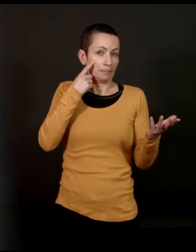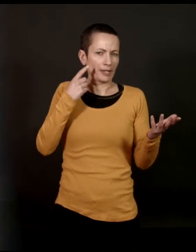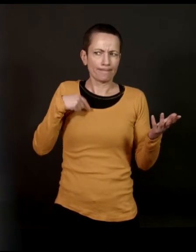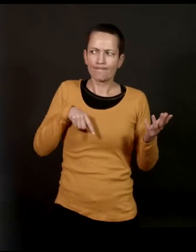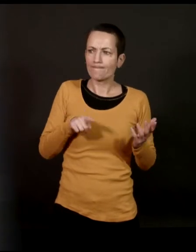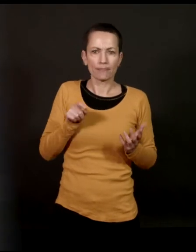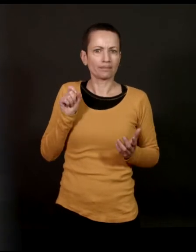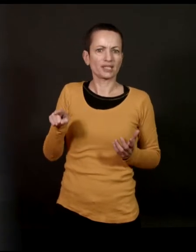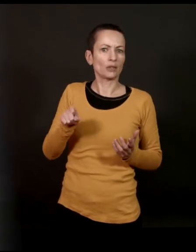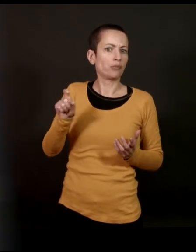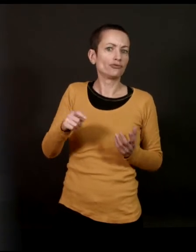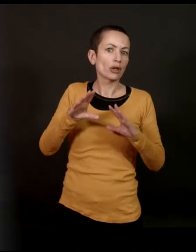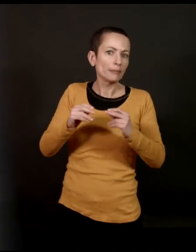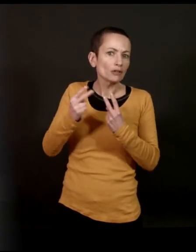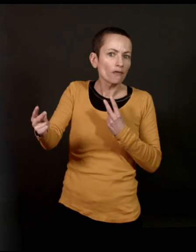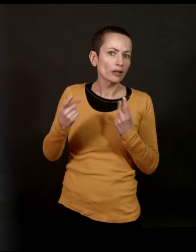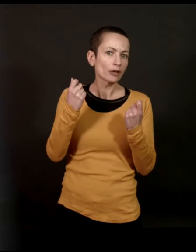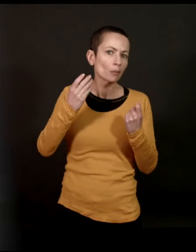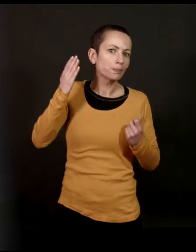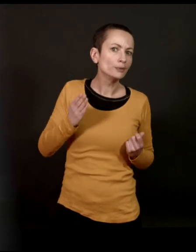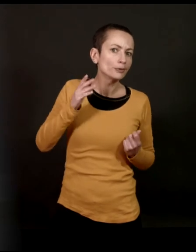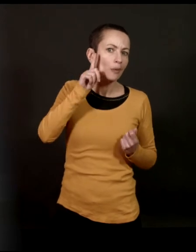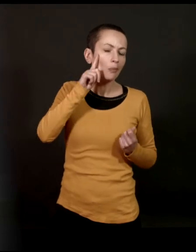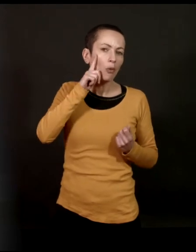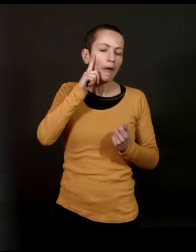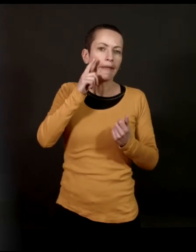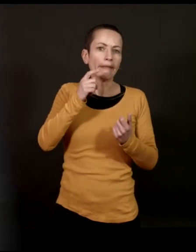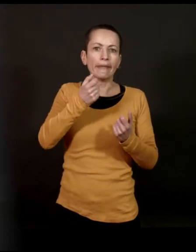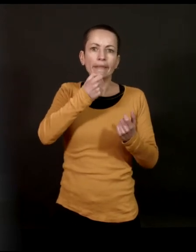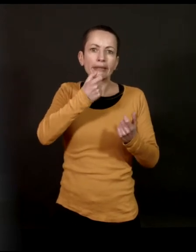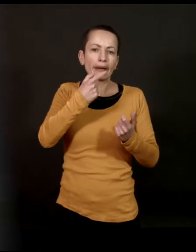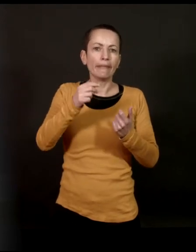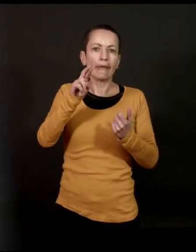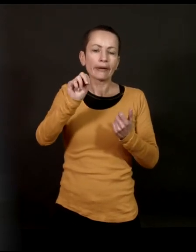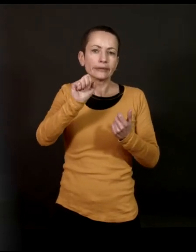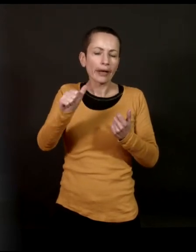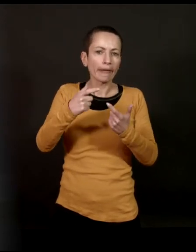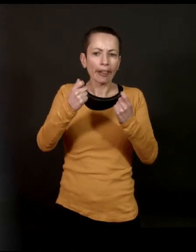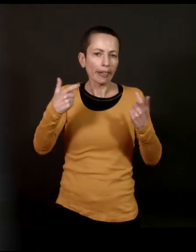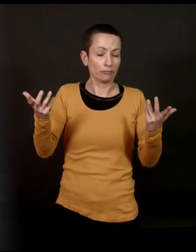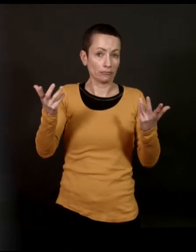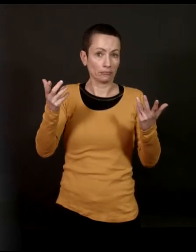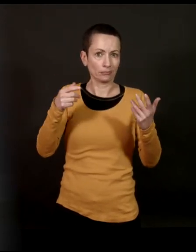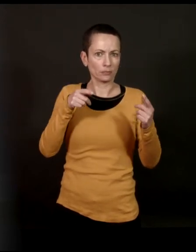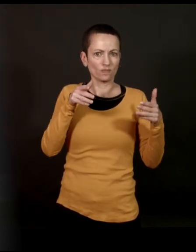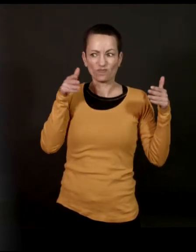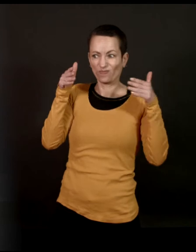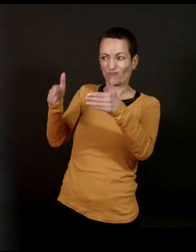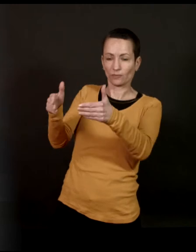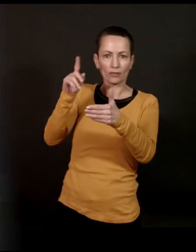si c l d'entre nous, ça doit être lui. Il habite en face. Il a besoin d'argent puisqu'il est au subutex et au RSA. Donc, ça se focalise sur